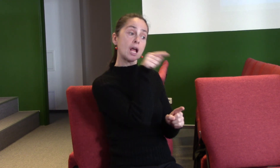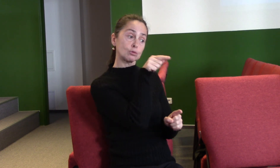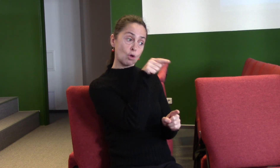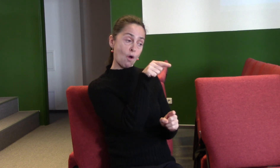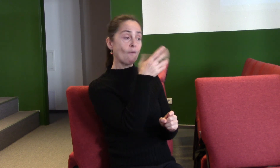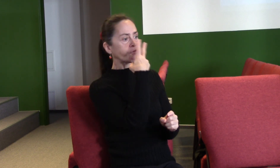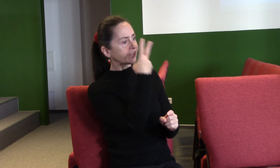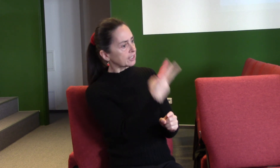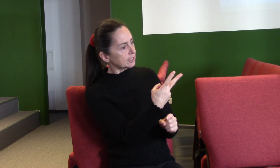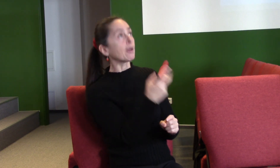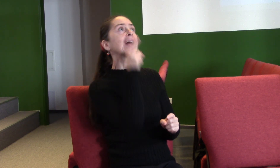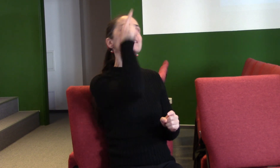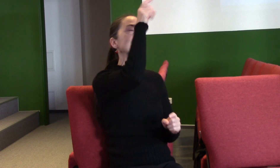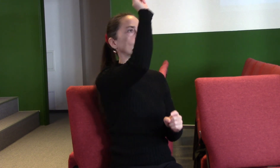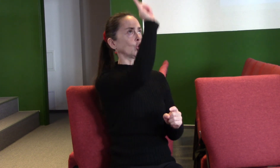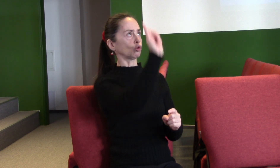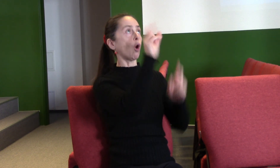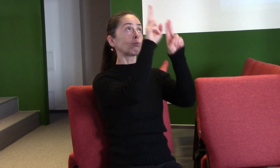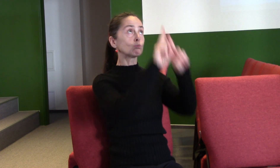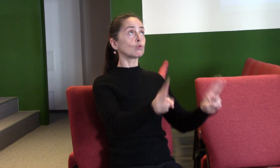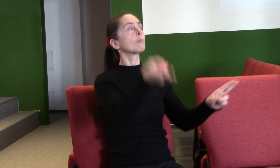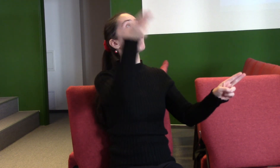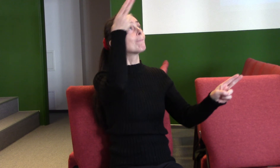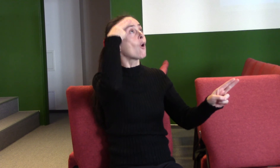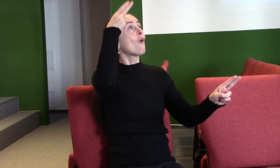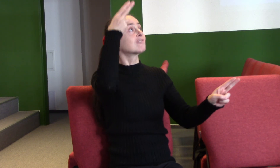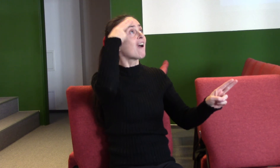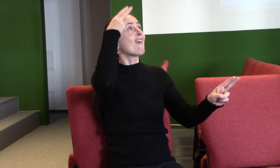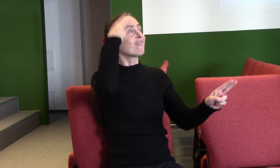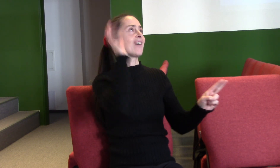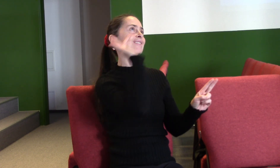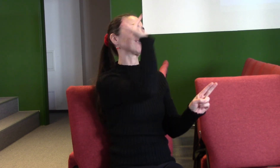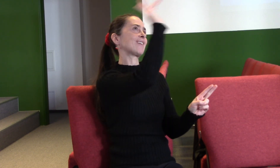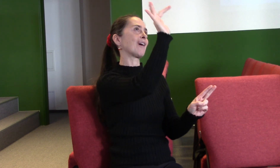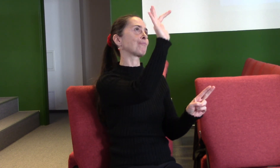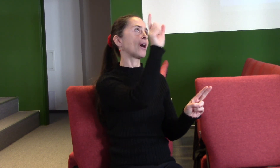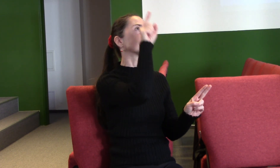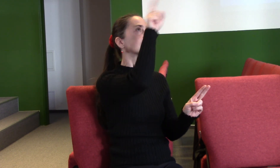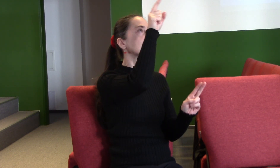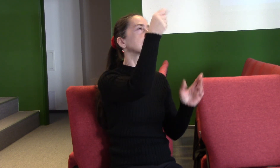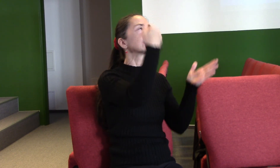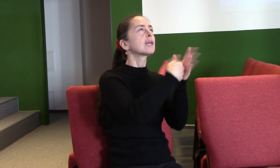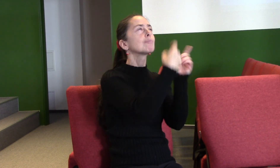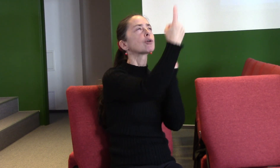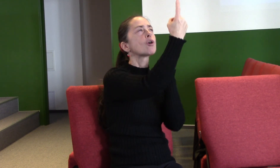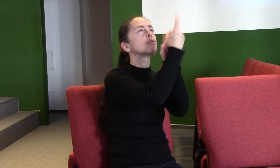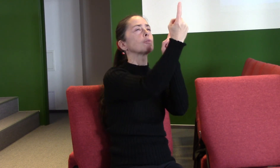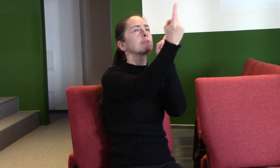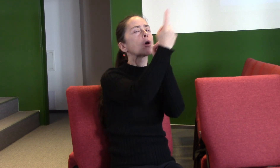můžeme tebe poznávat, že jsi poznatelný osobní Bůh, že pro každého z nás si Pána Ježíši přišel a